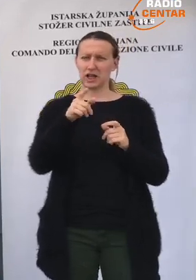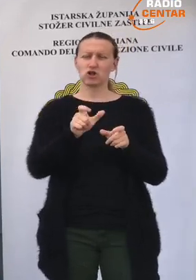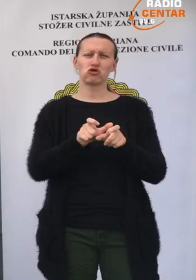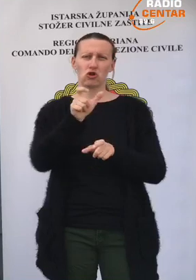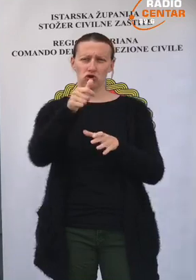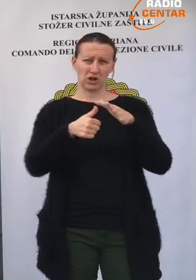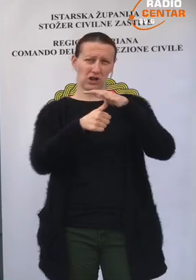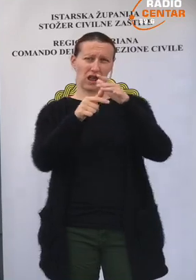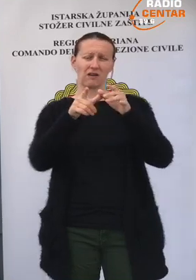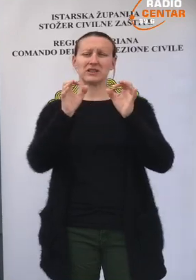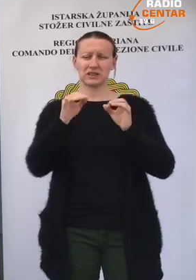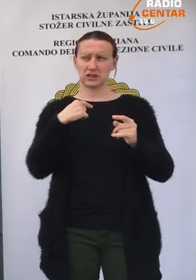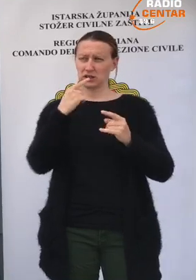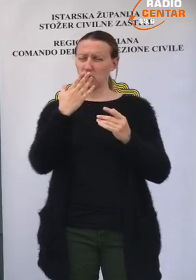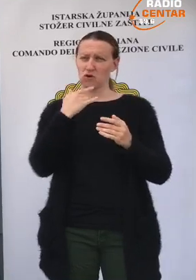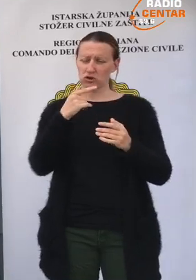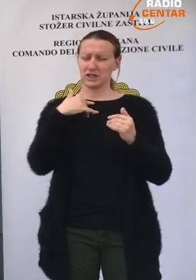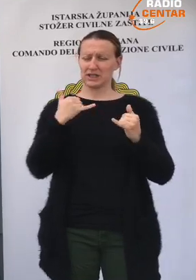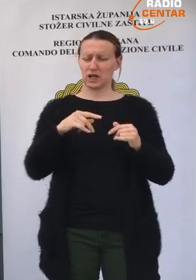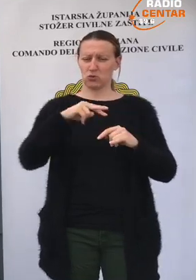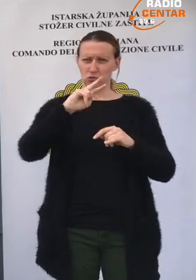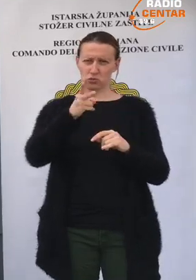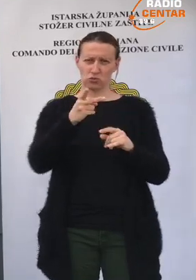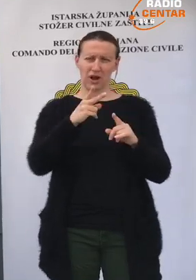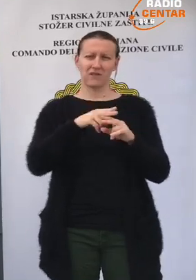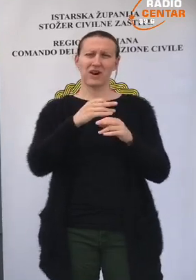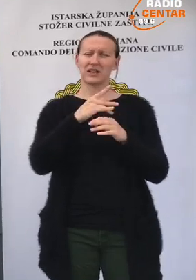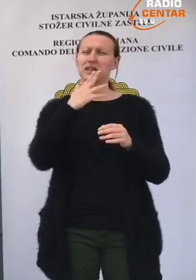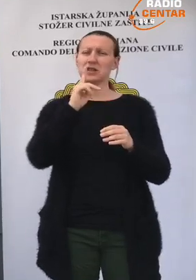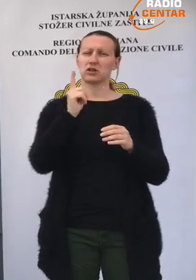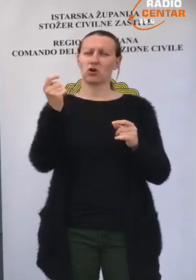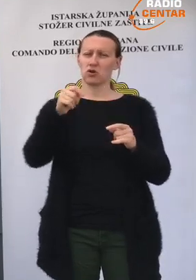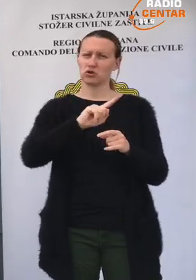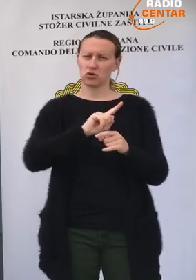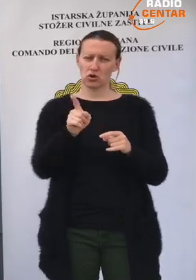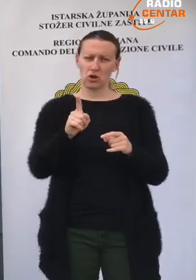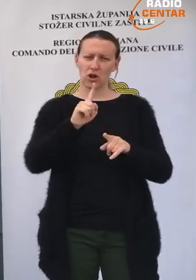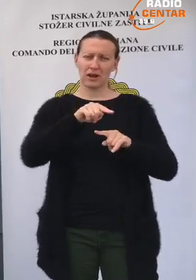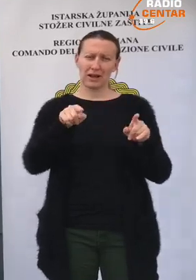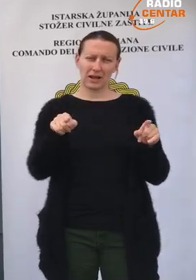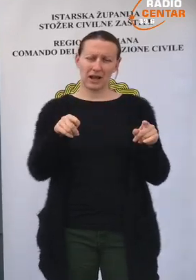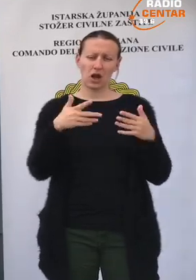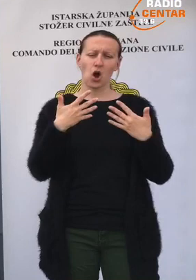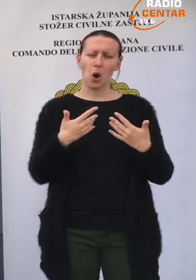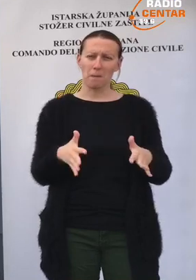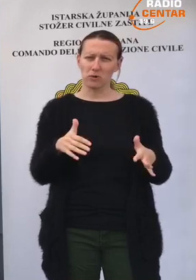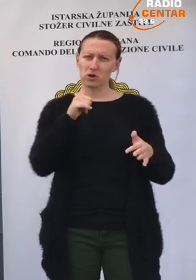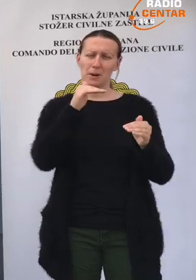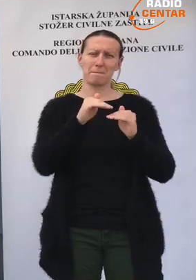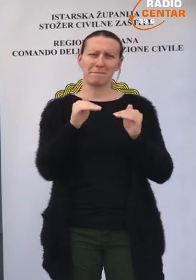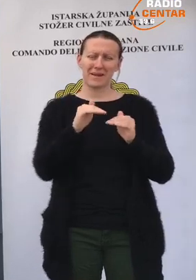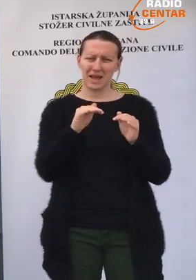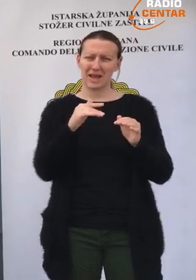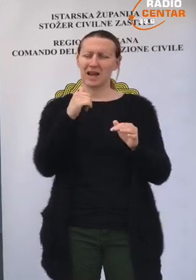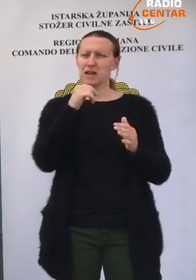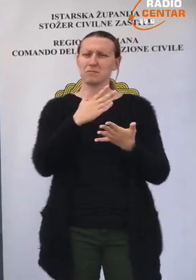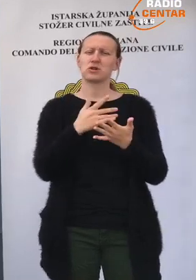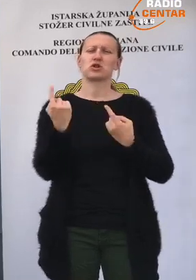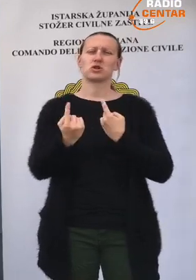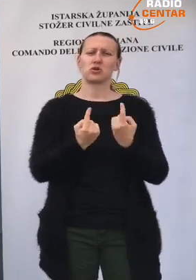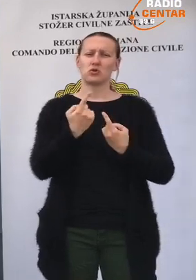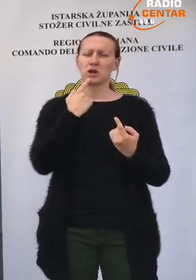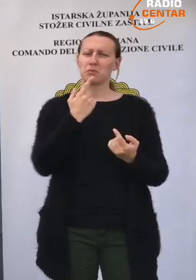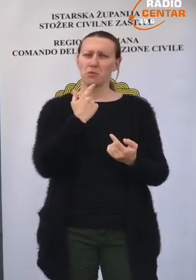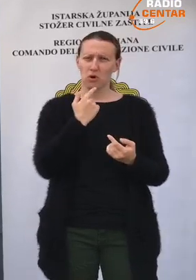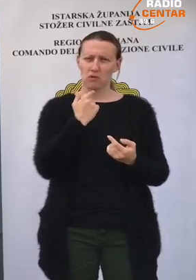nacionalnim stožerom sigurno je u ovoj drugoj fazi, gdje neminovno će doći do određenog opuštanja i mjera, biće i